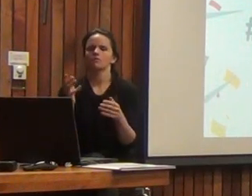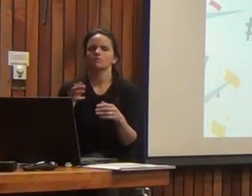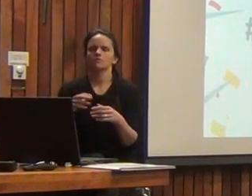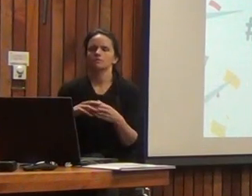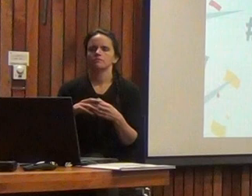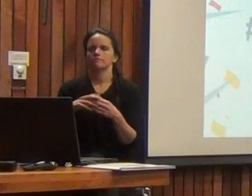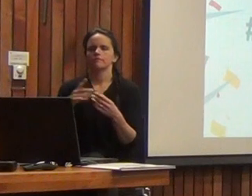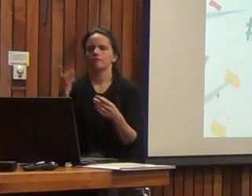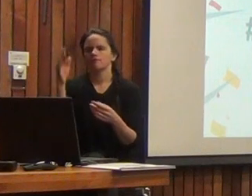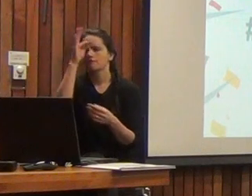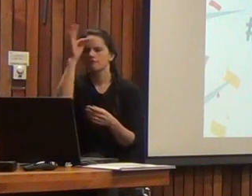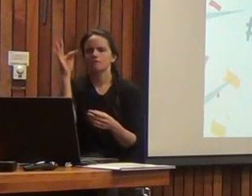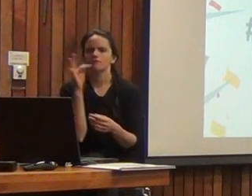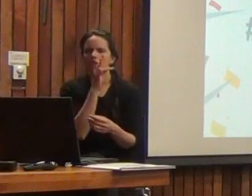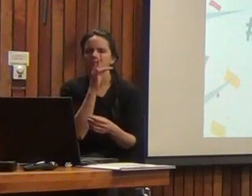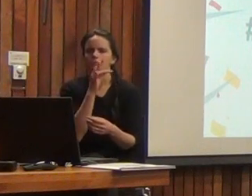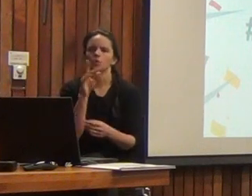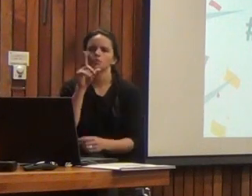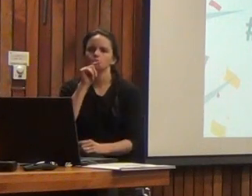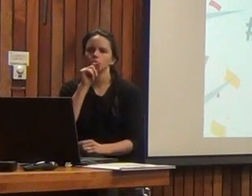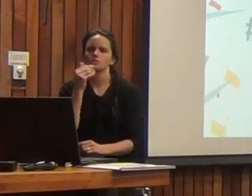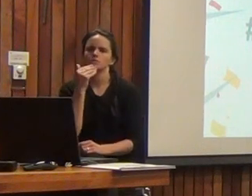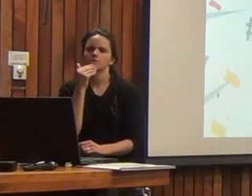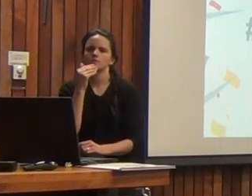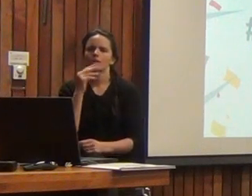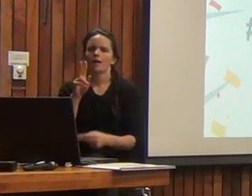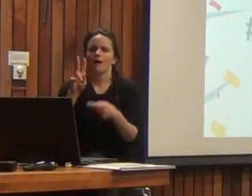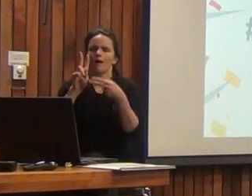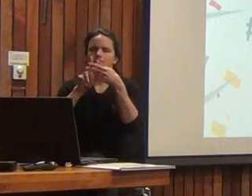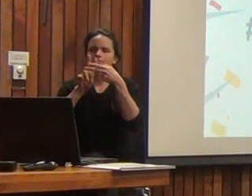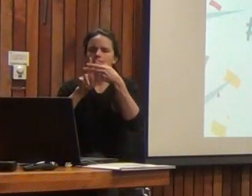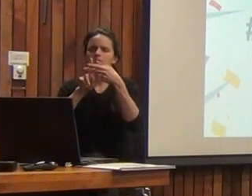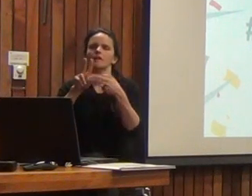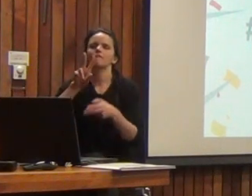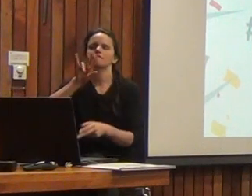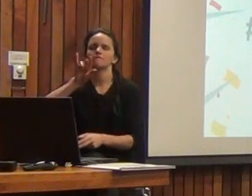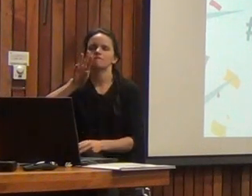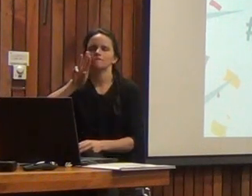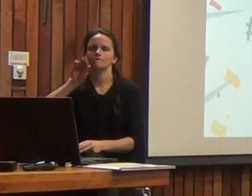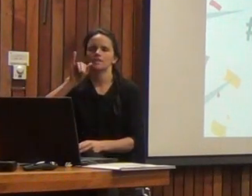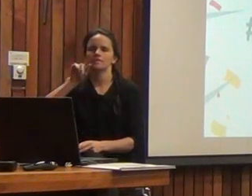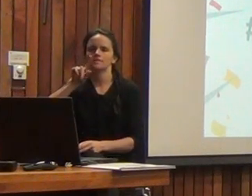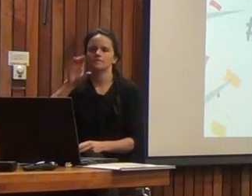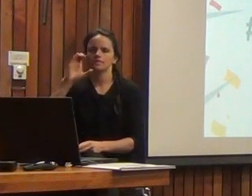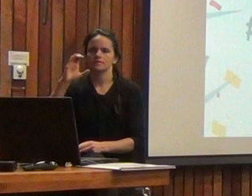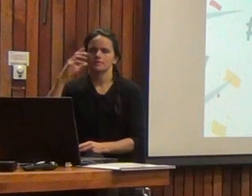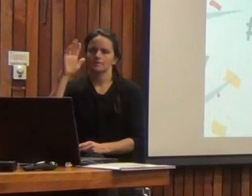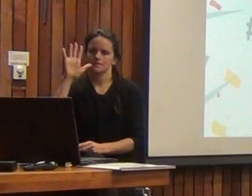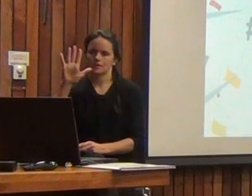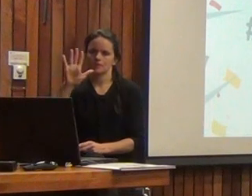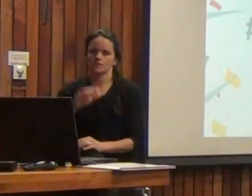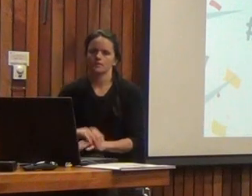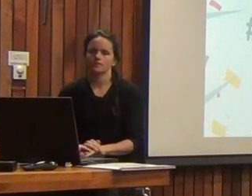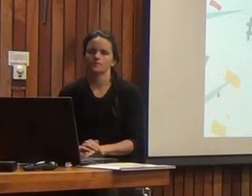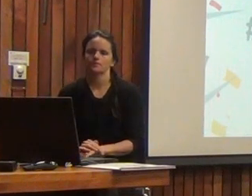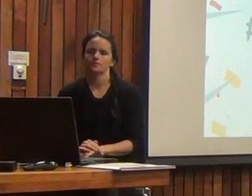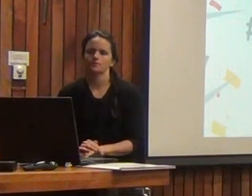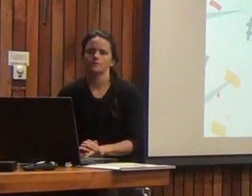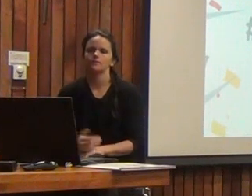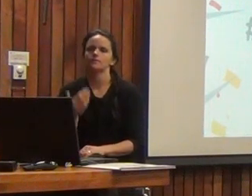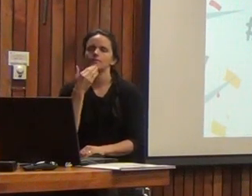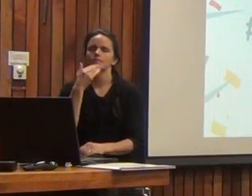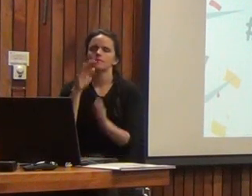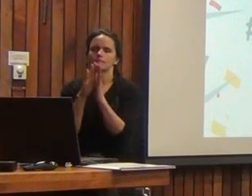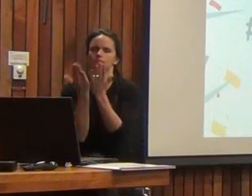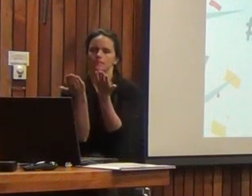sociales, Facebook y Twitter, con el hashtag lanzamiento BIS-5. Si se han fijado también en el